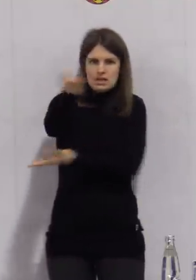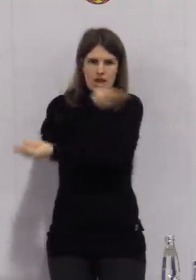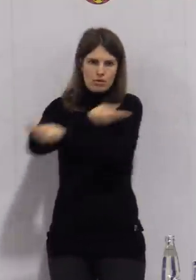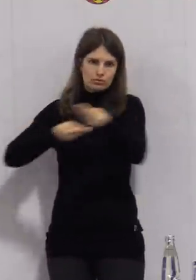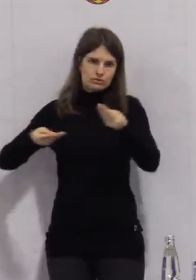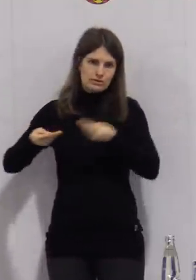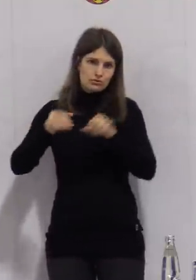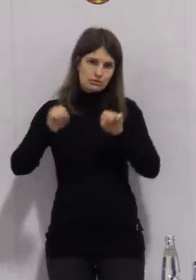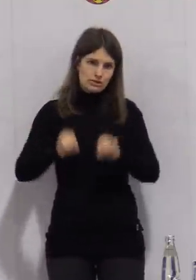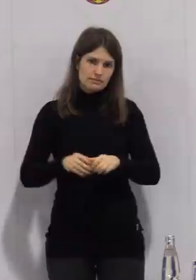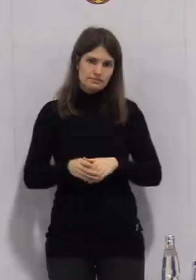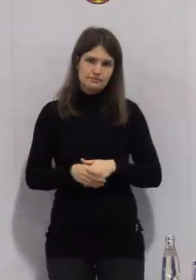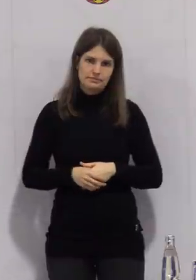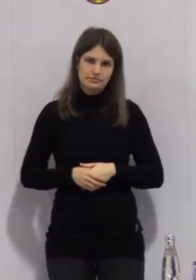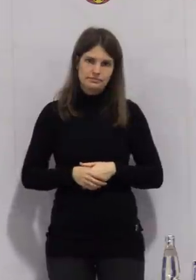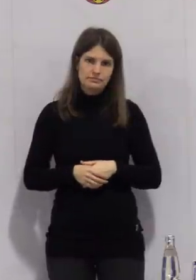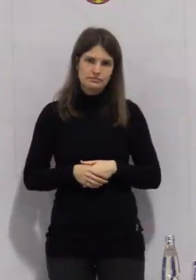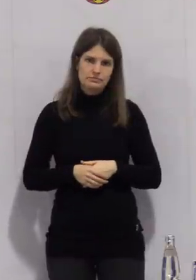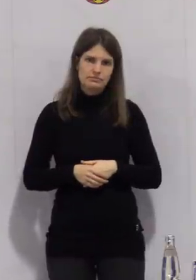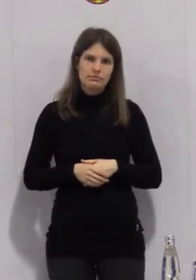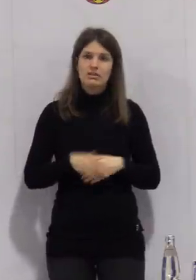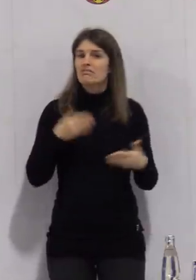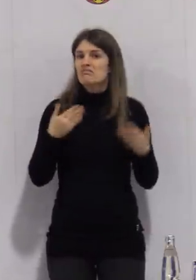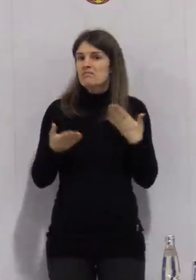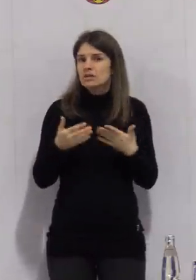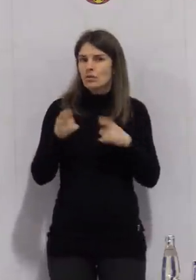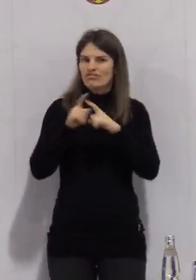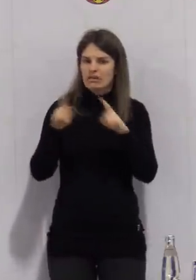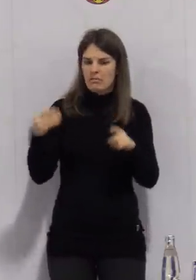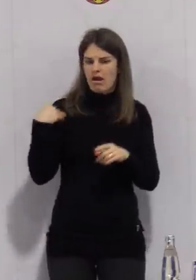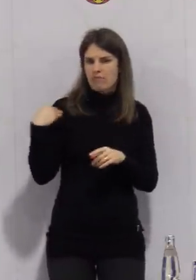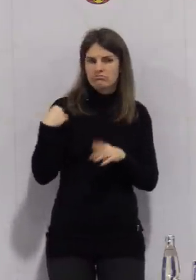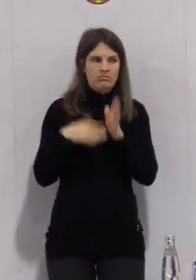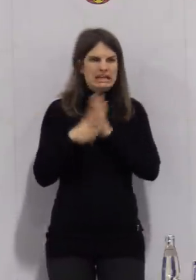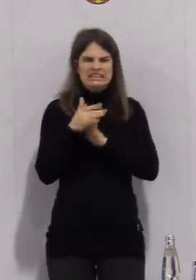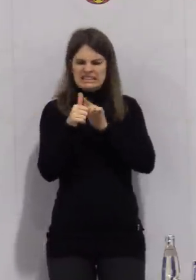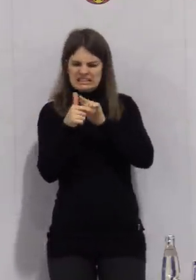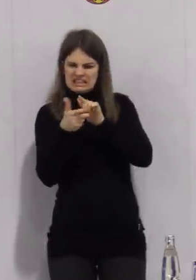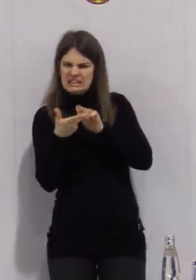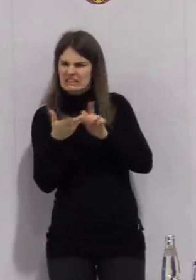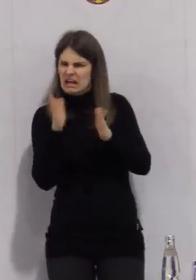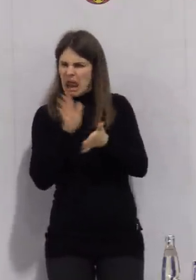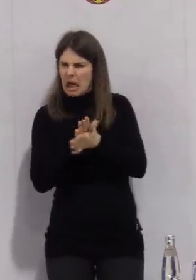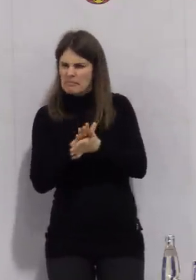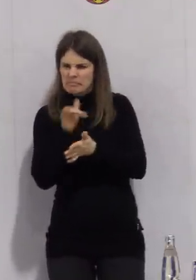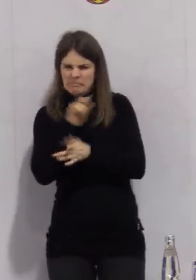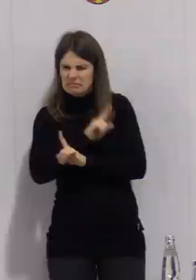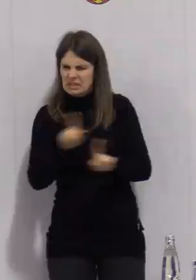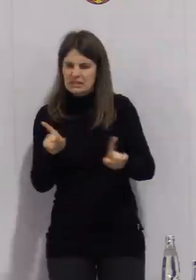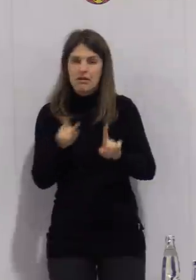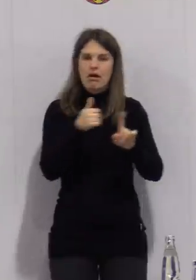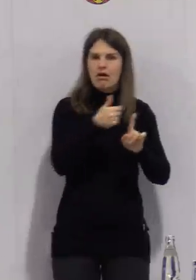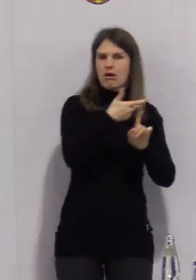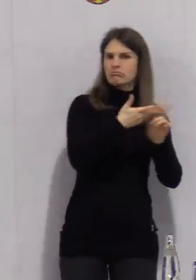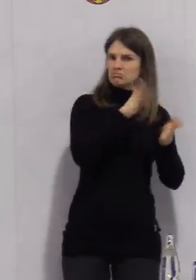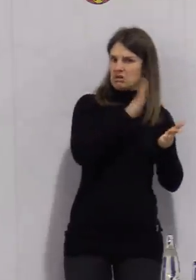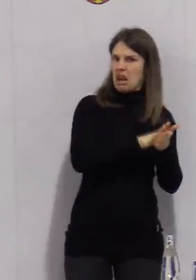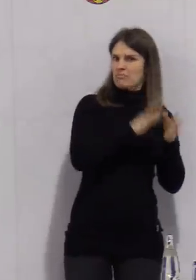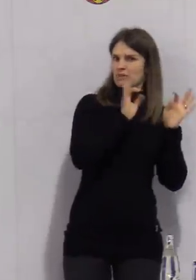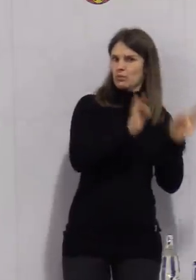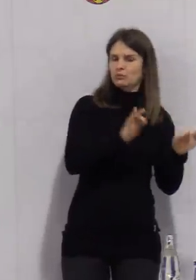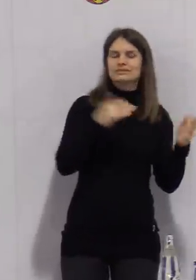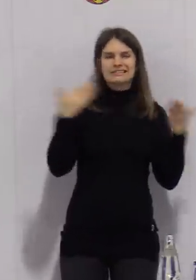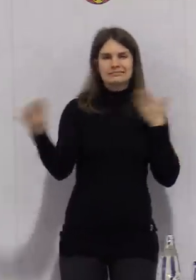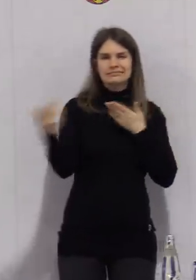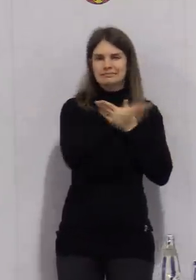Mitarbeiter ergeben haben. Wo muss nachgesteuert werden, was funktioniert, was funktioniert noch nicht. Dabei